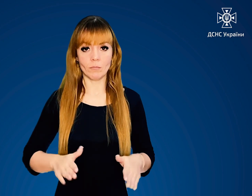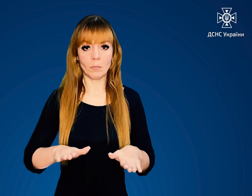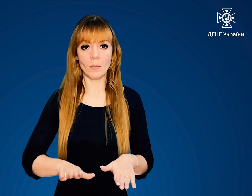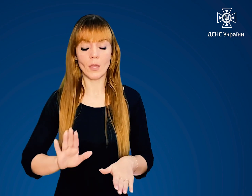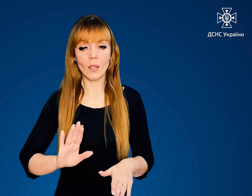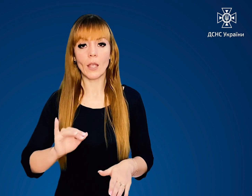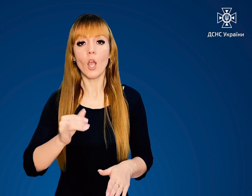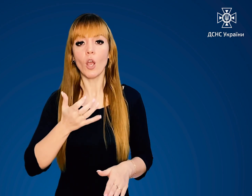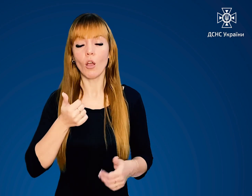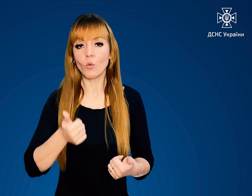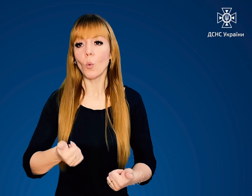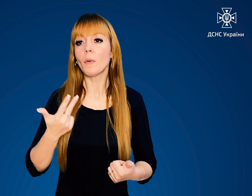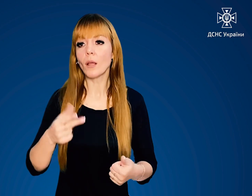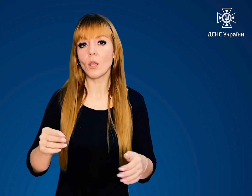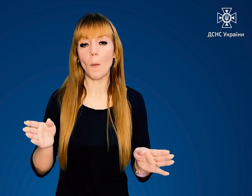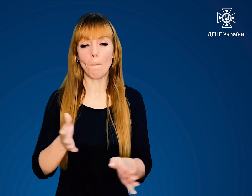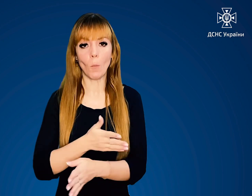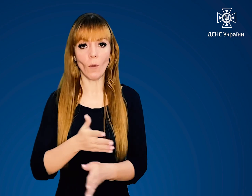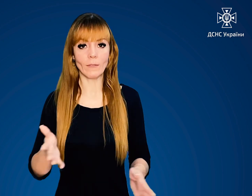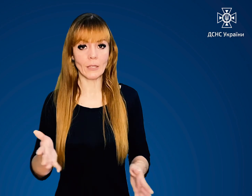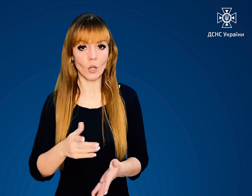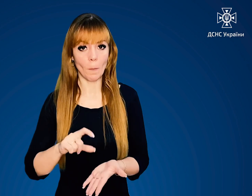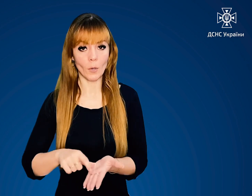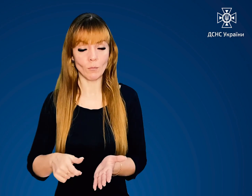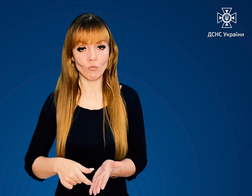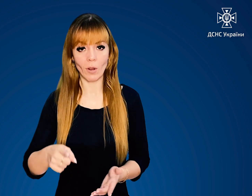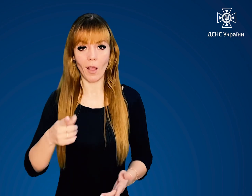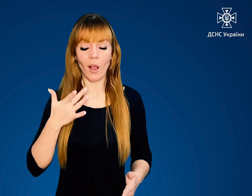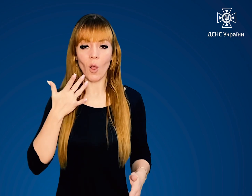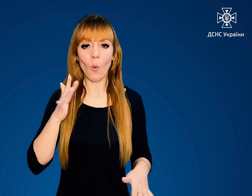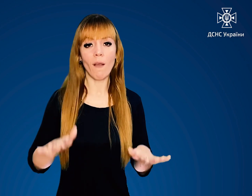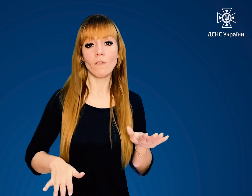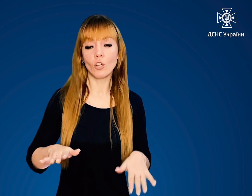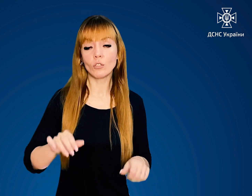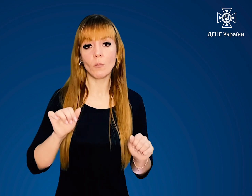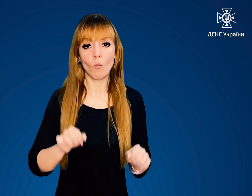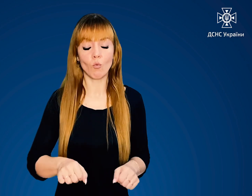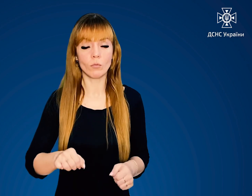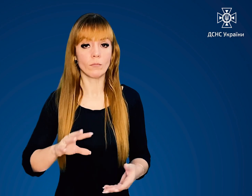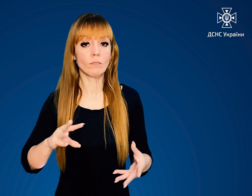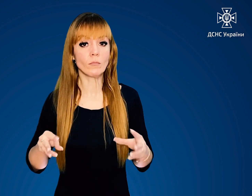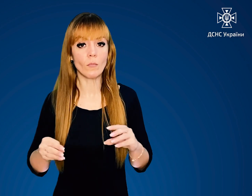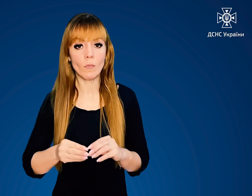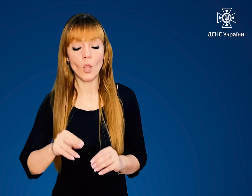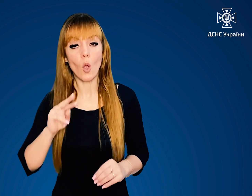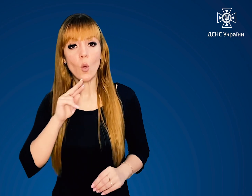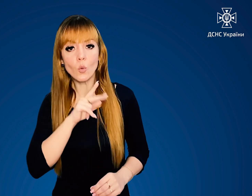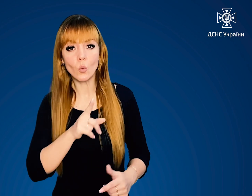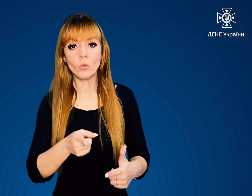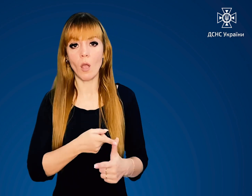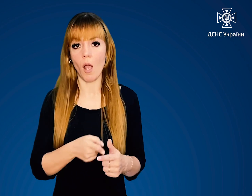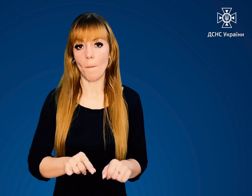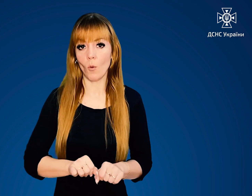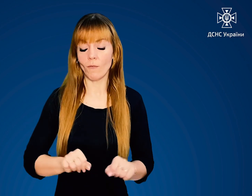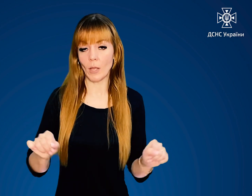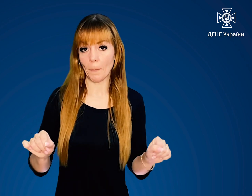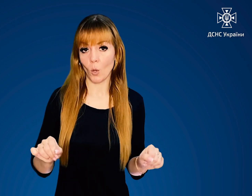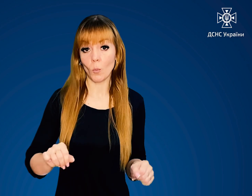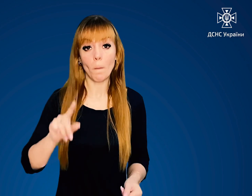провітрюваних приміщеннях Легковажність може призвести до отруєння або вибуху Пам